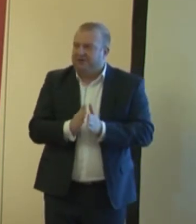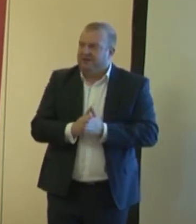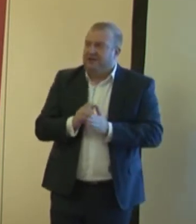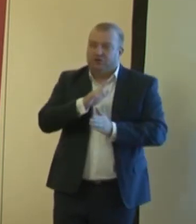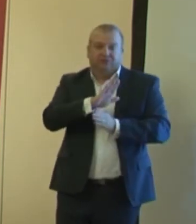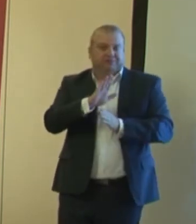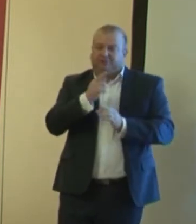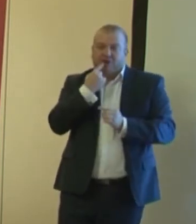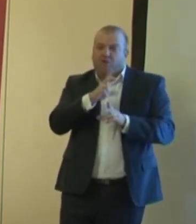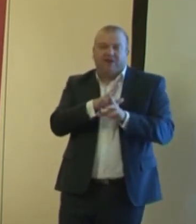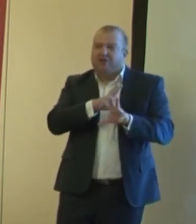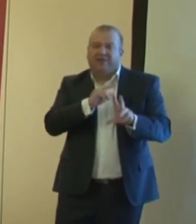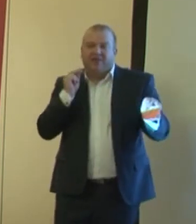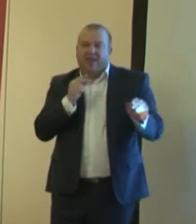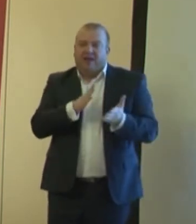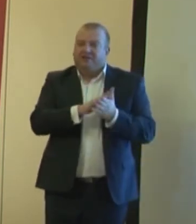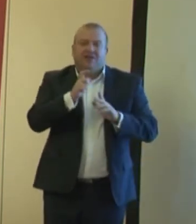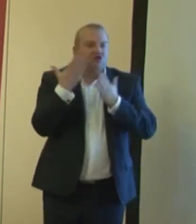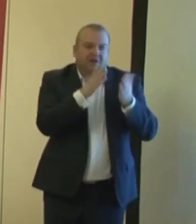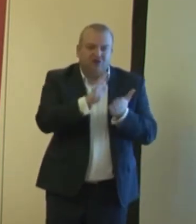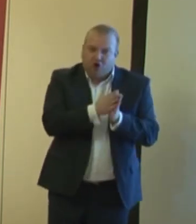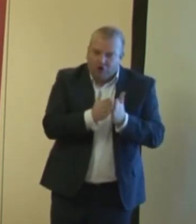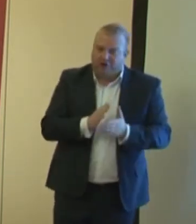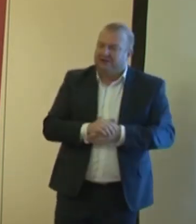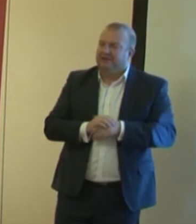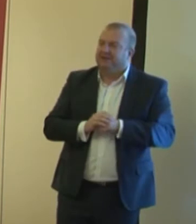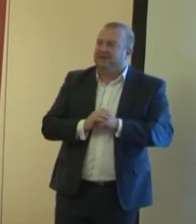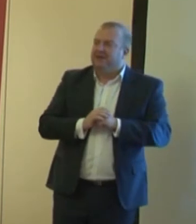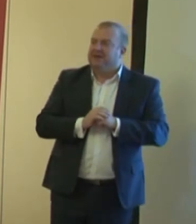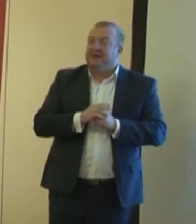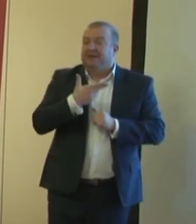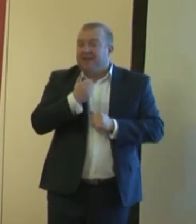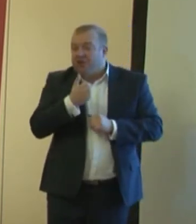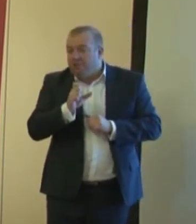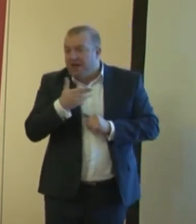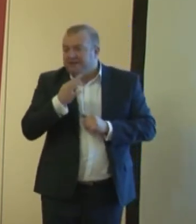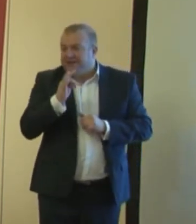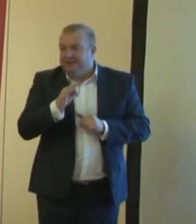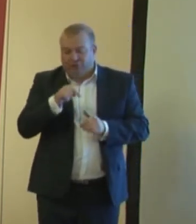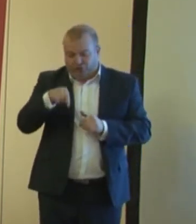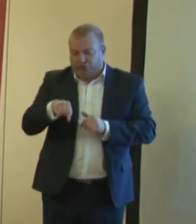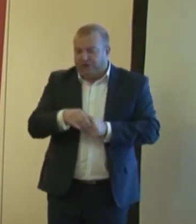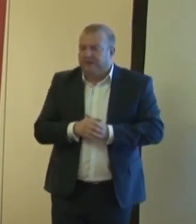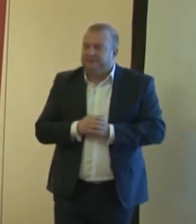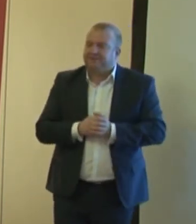Panie Boże, nie mówię, że mamy nie czytać książek. Natomiast tutaj